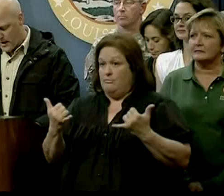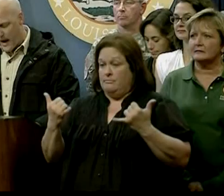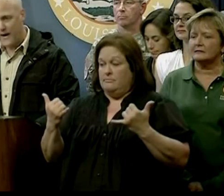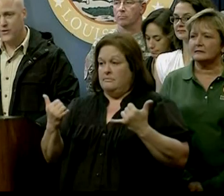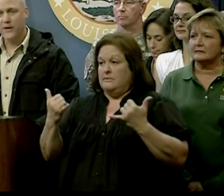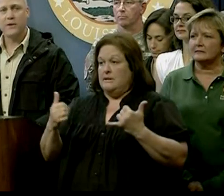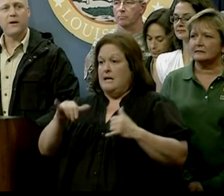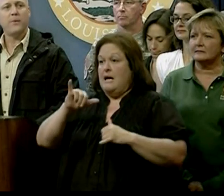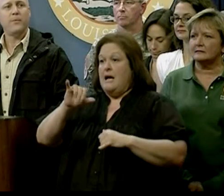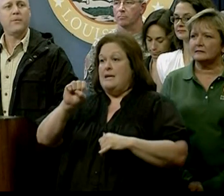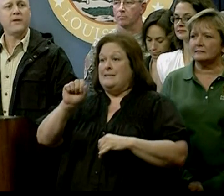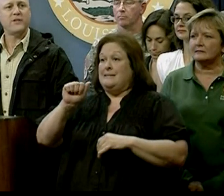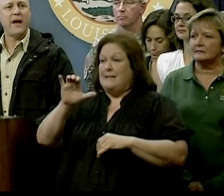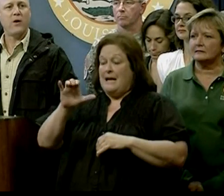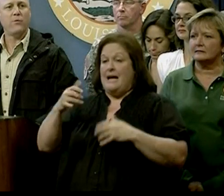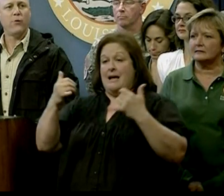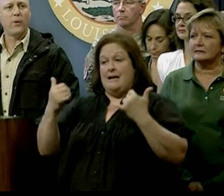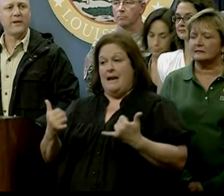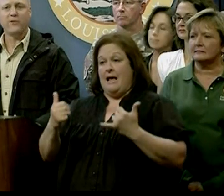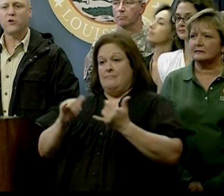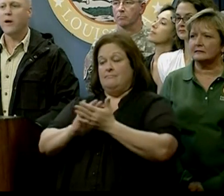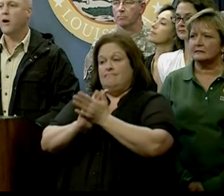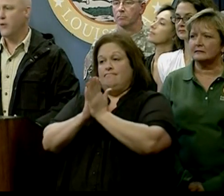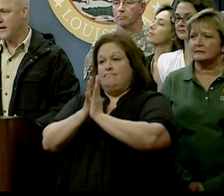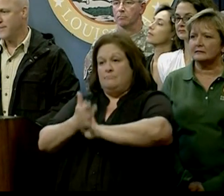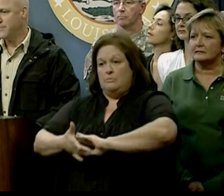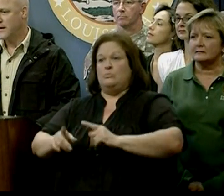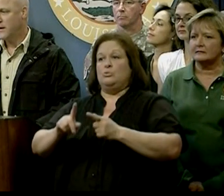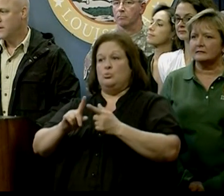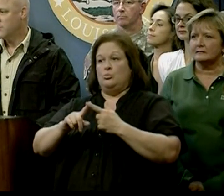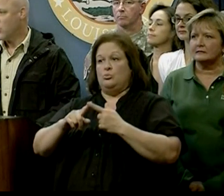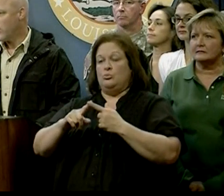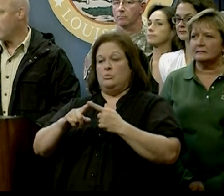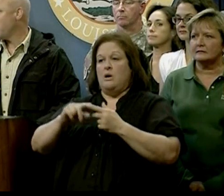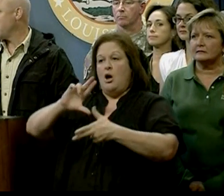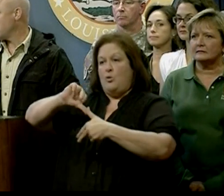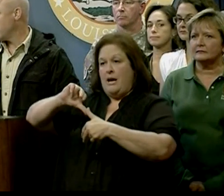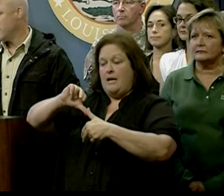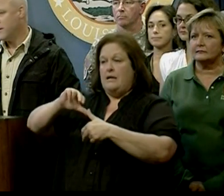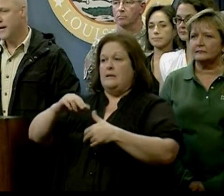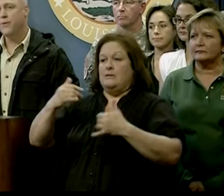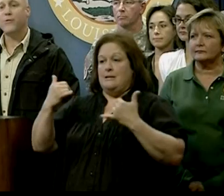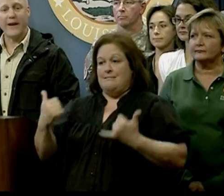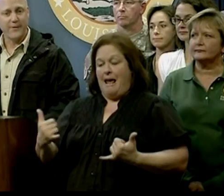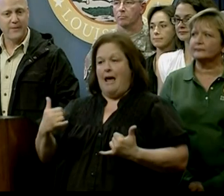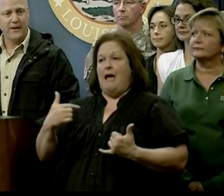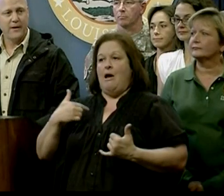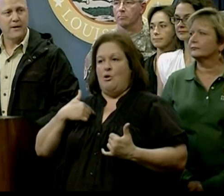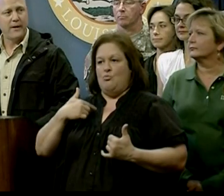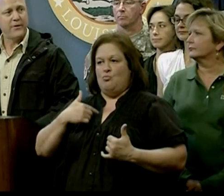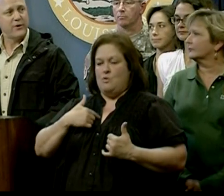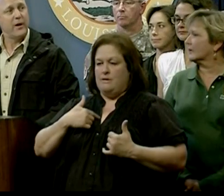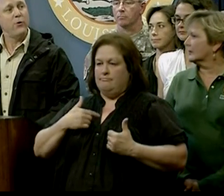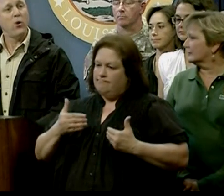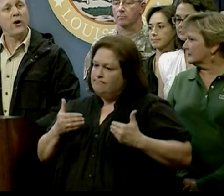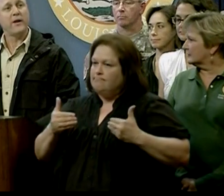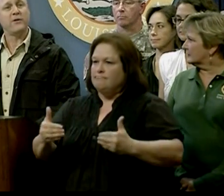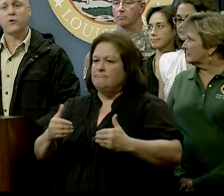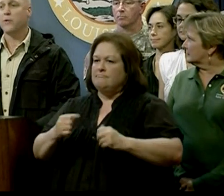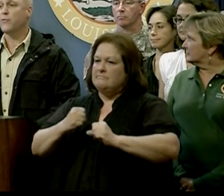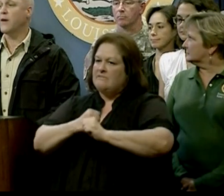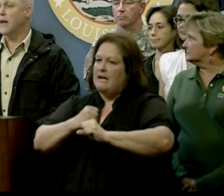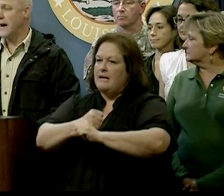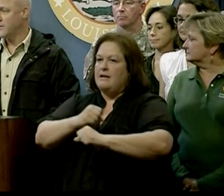Các cơ quan chức năng New Orleans đã sẵn sàng đối phó trong tình hướng xấu nhất. Ông Landrieu mong rằng, dân chúng đừng hoang mang vì cơn bão.